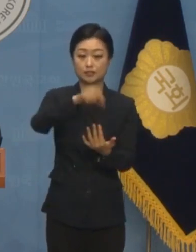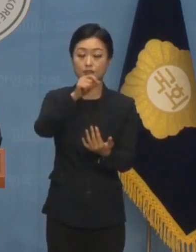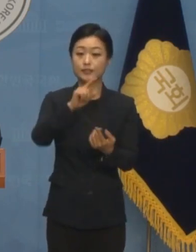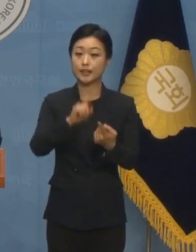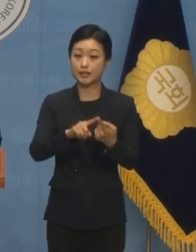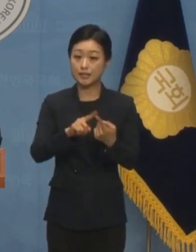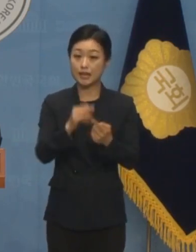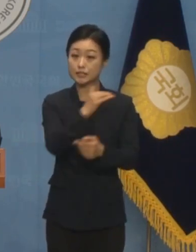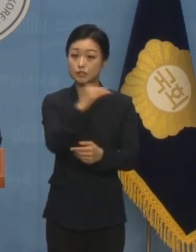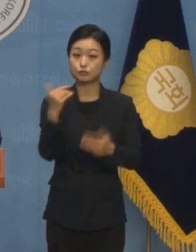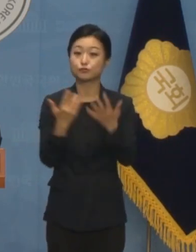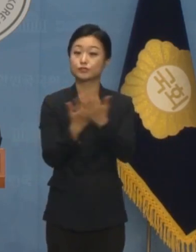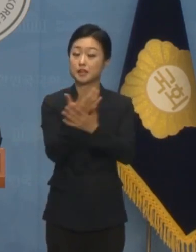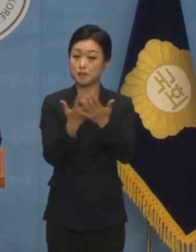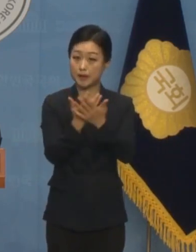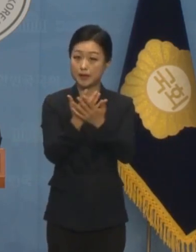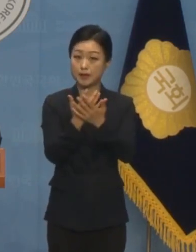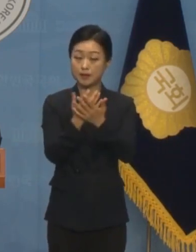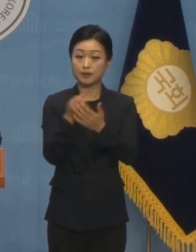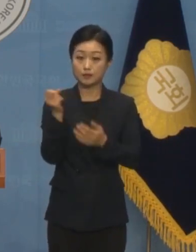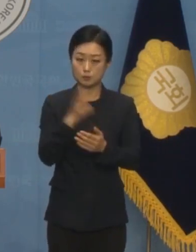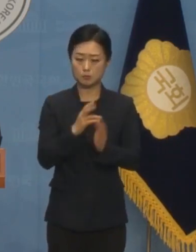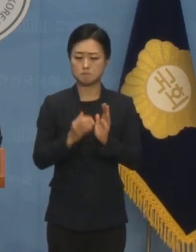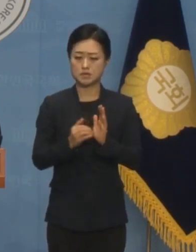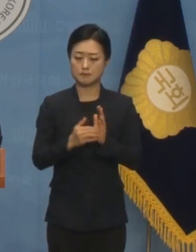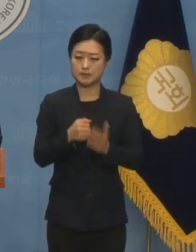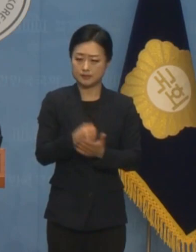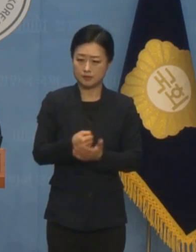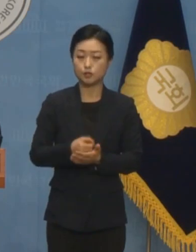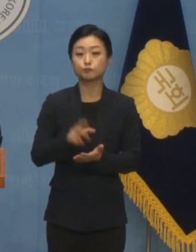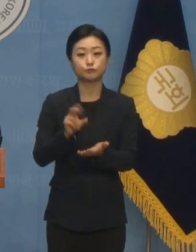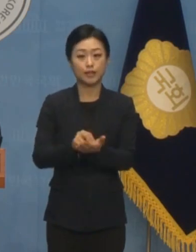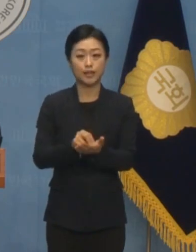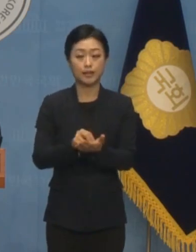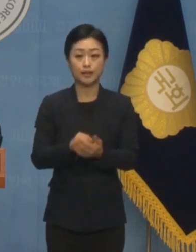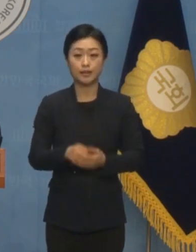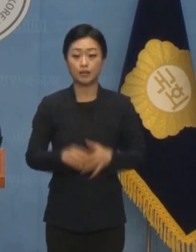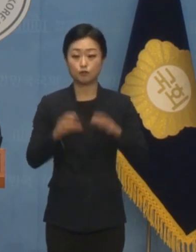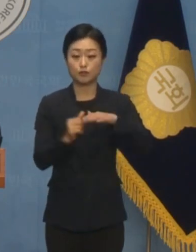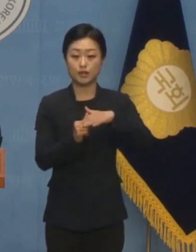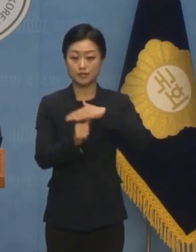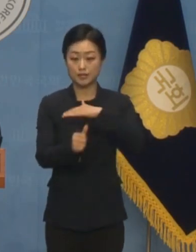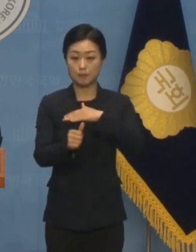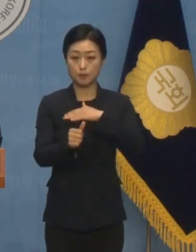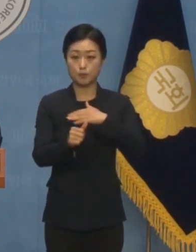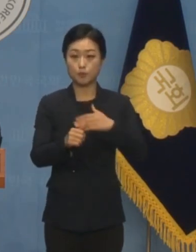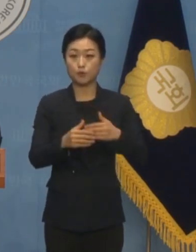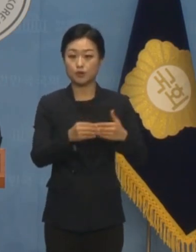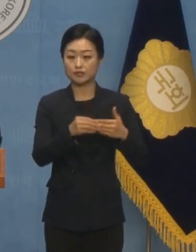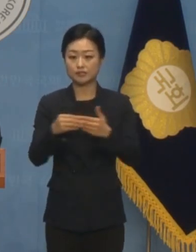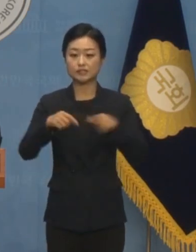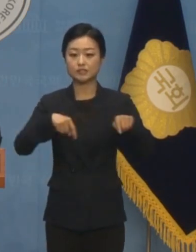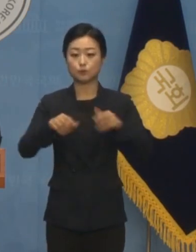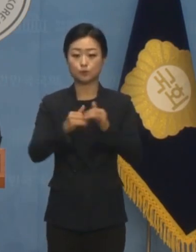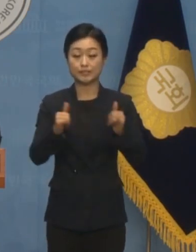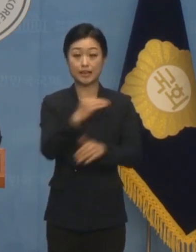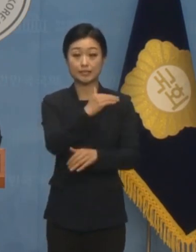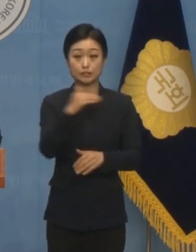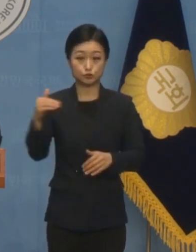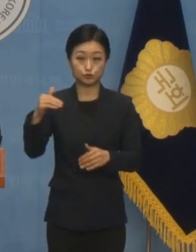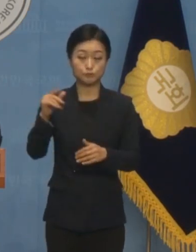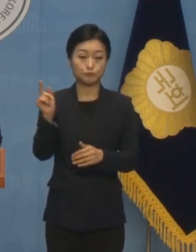불투명하고 주목구식이었습니다 축구협회의 국가대표 지도자 선발 기준에 따르면